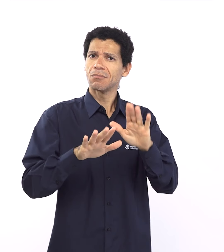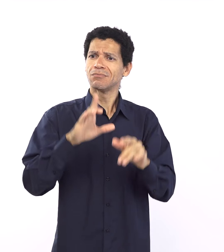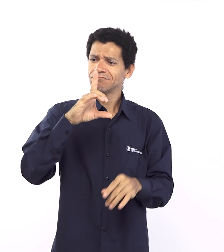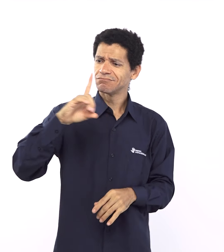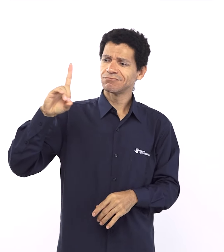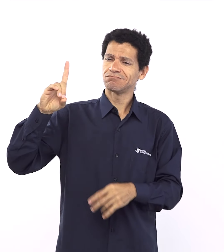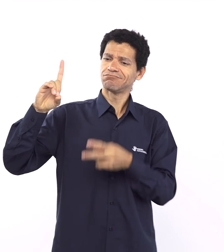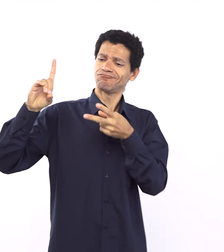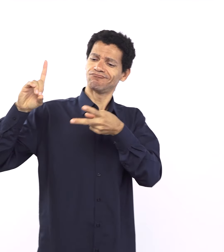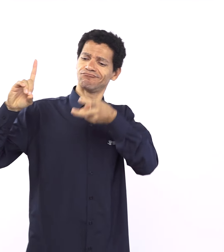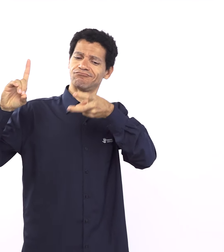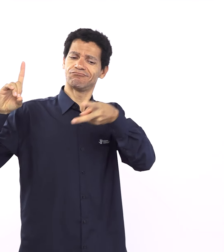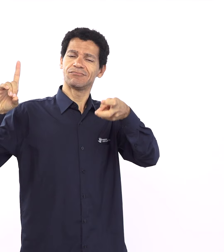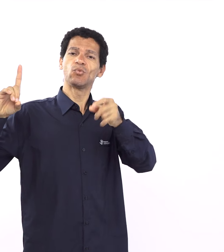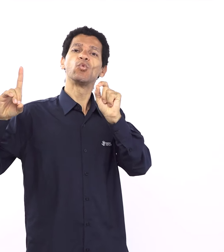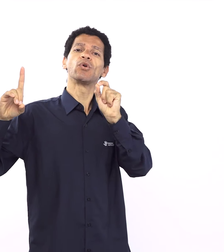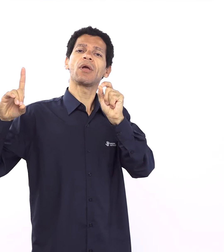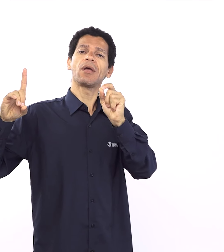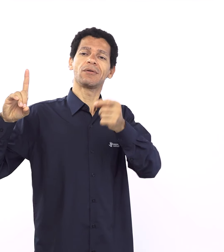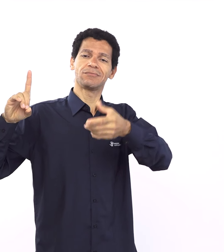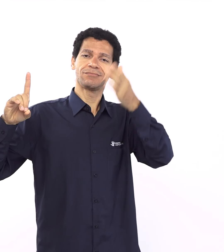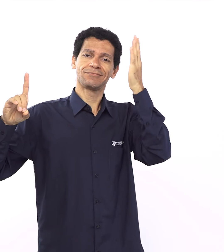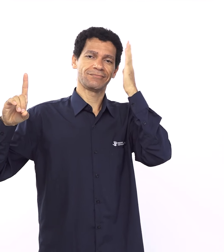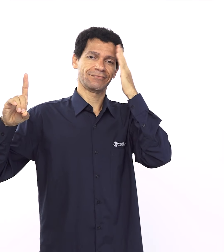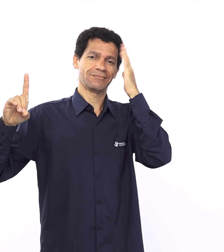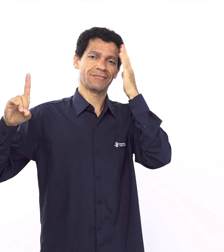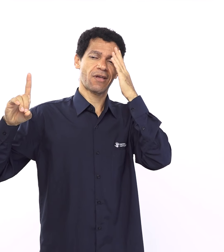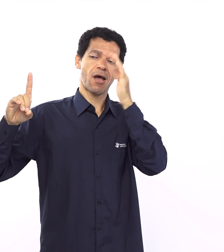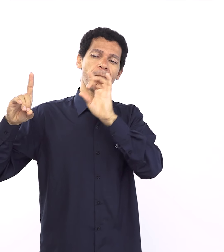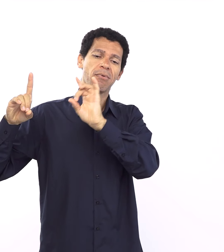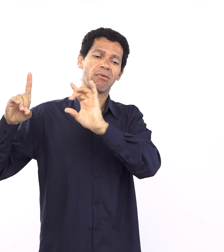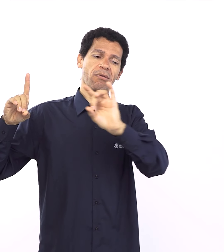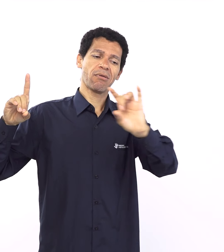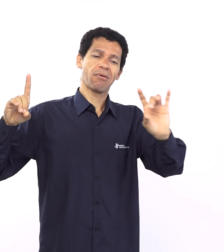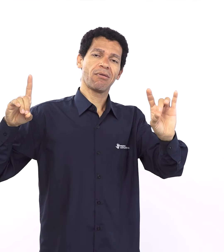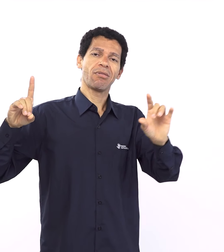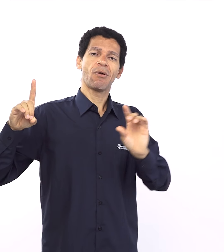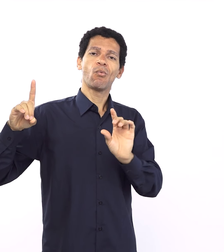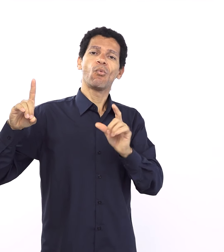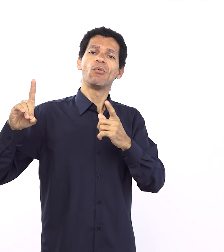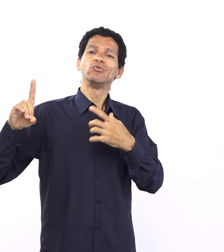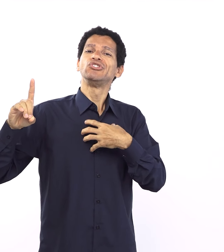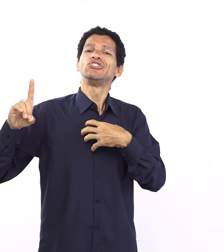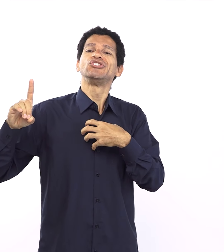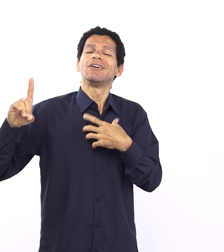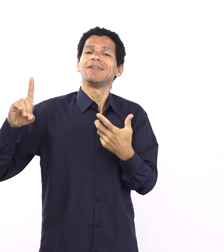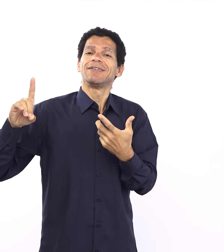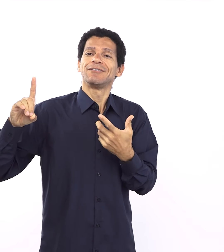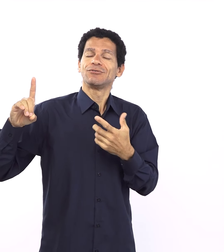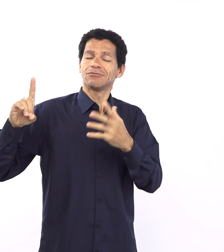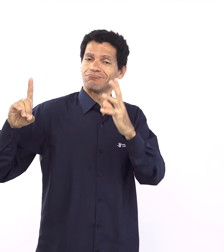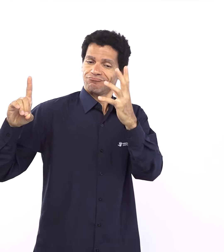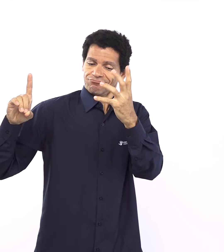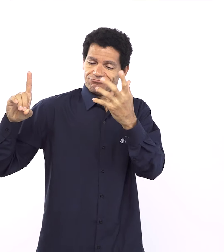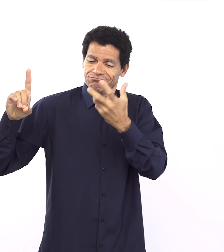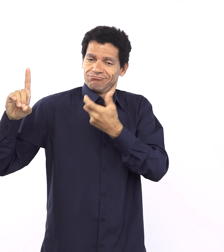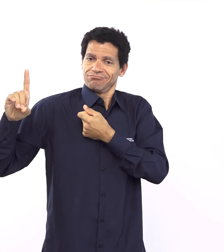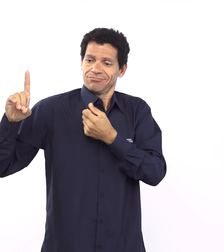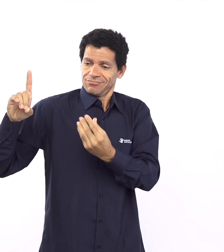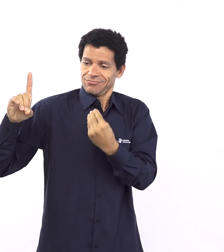ele salva, nós, né, a gente nunca vai entender por quê, e a gente tenta entender, né, a olha para o coleguinha do lado e fica tentando entender